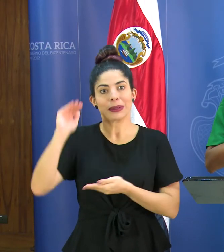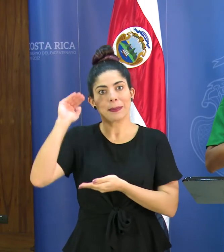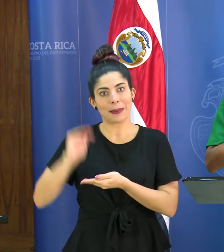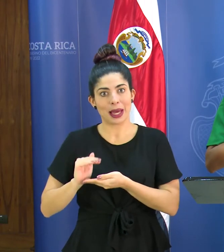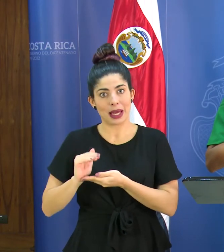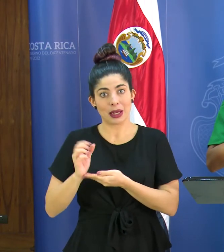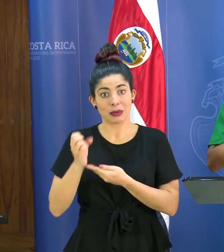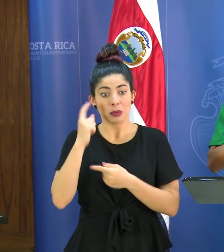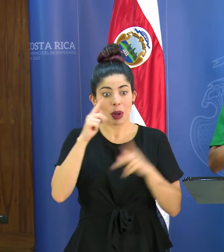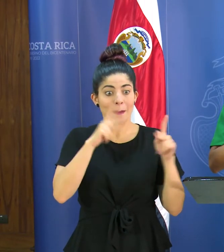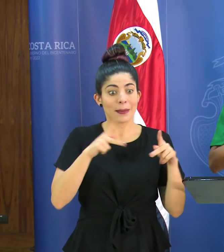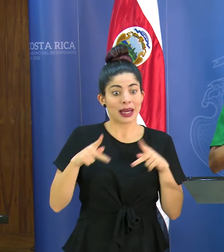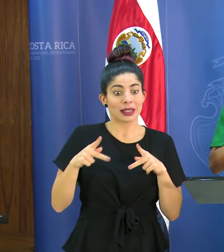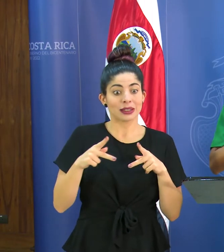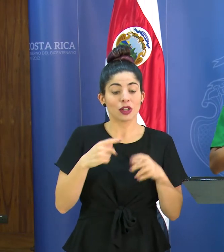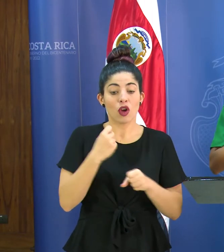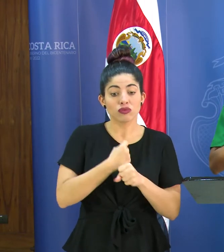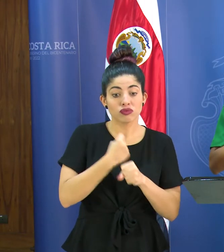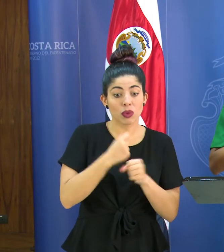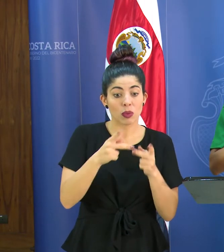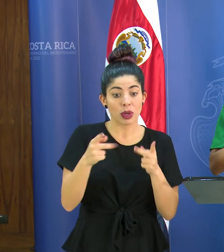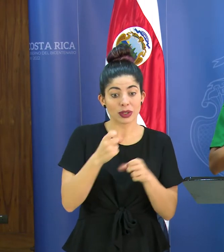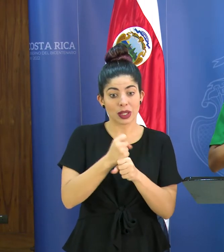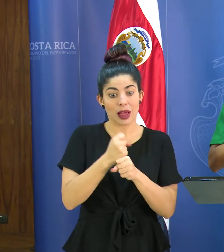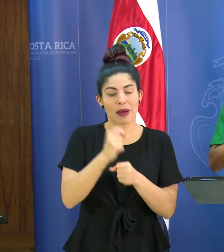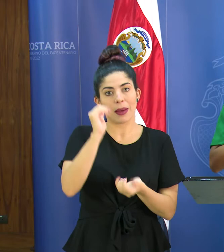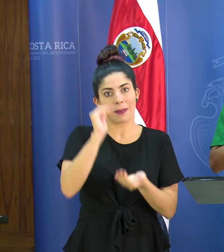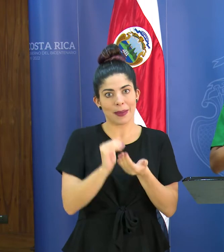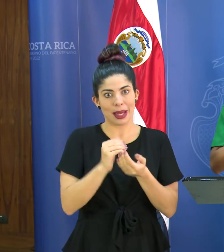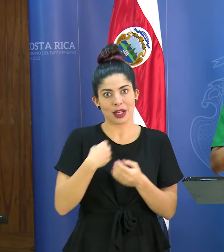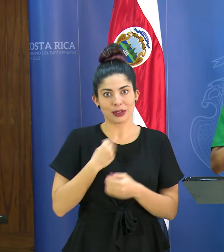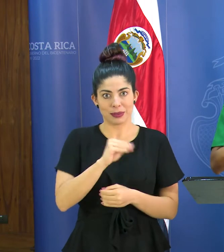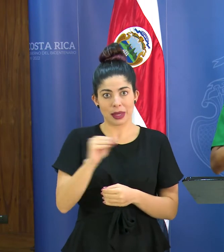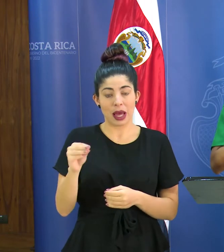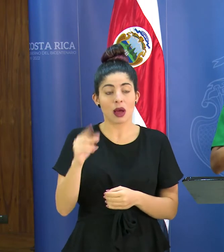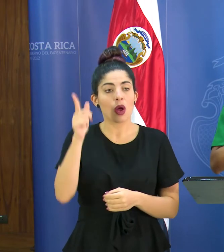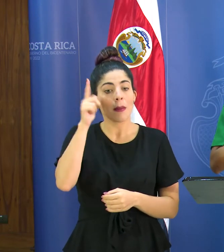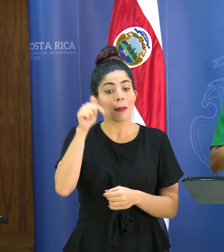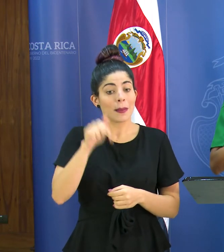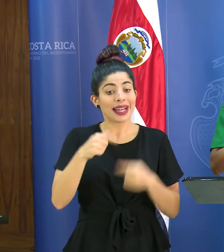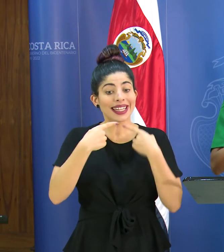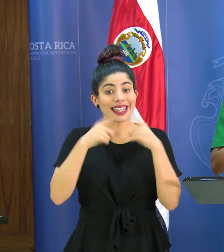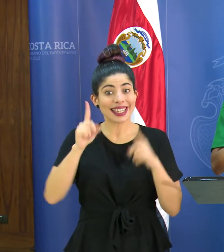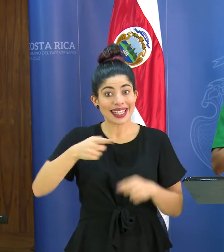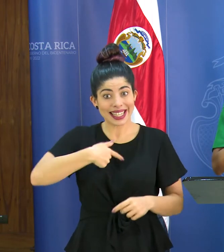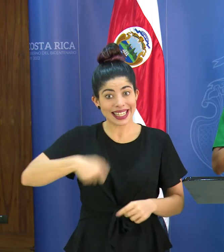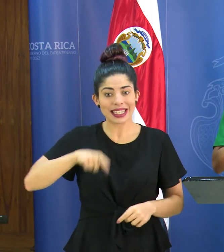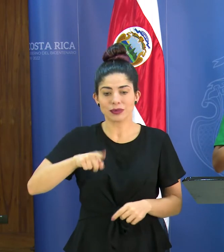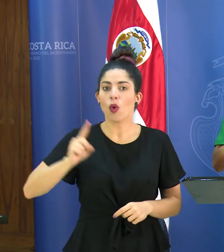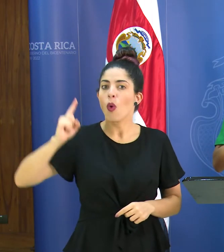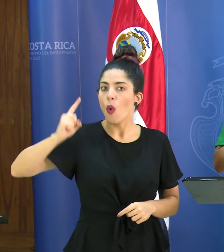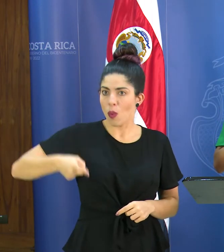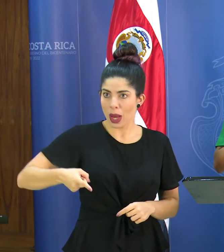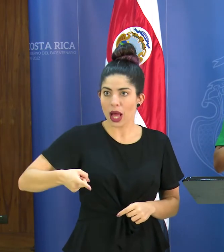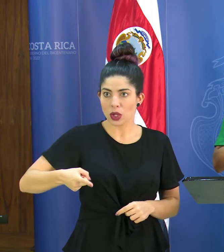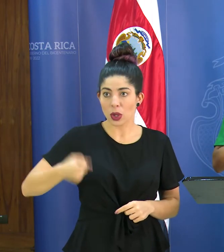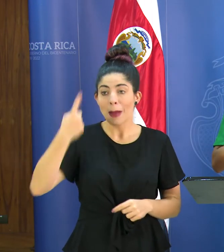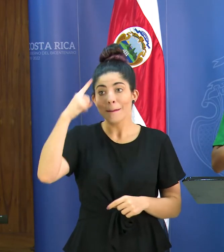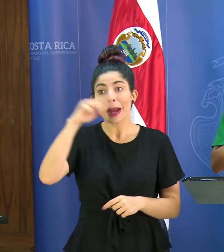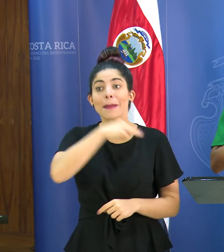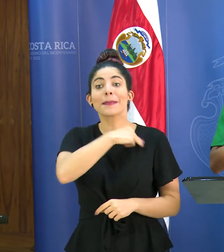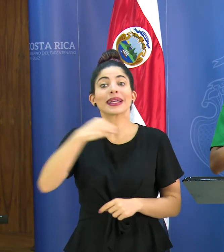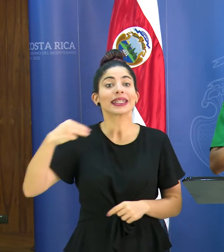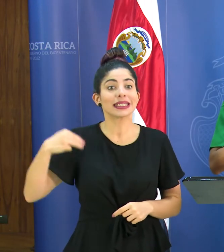están atendiendo las funciones en sus puestos de trabajo evidentemente con esta directriz que es obligatoria para los